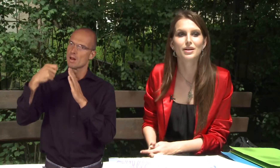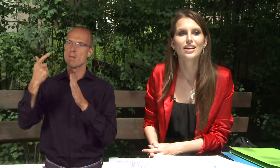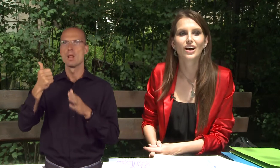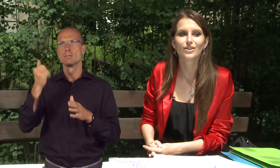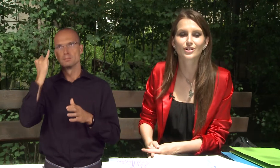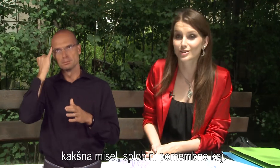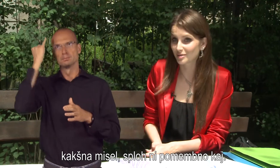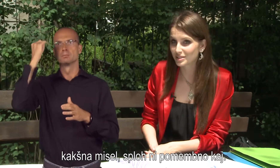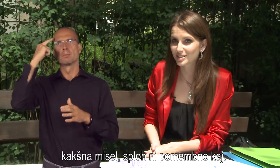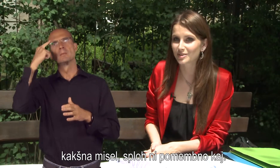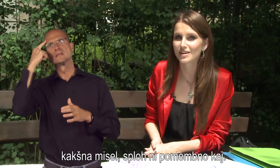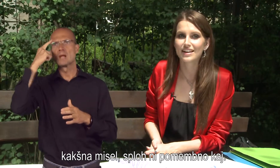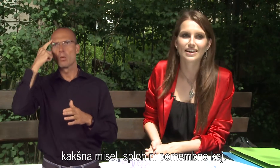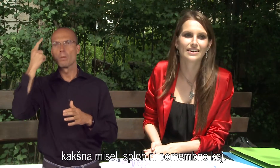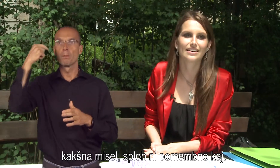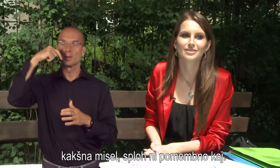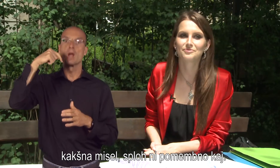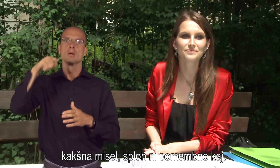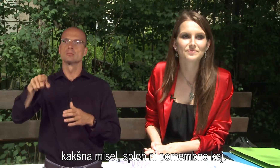film, kašna misel.